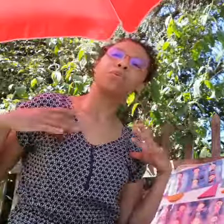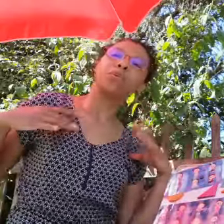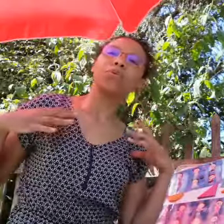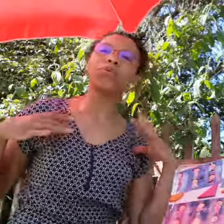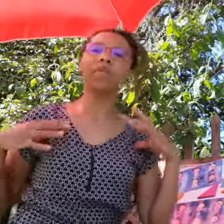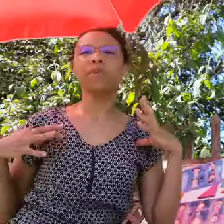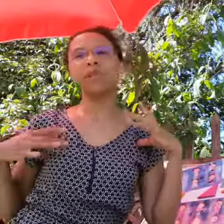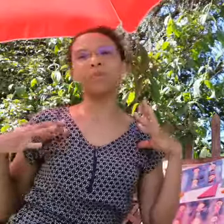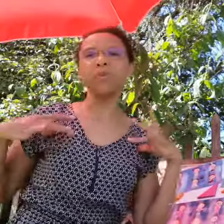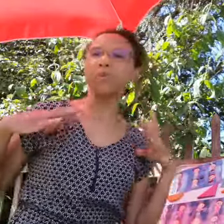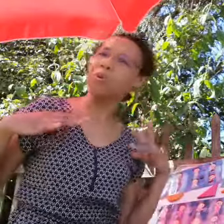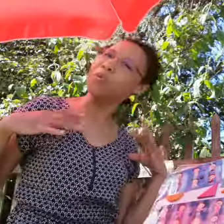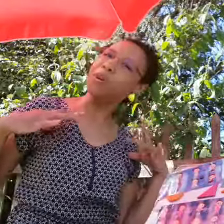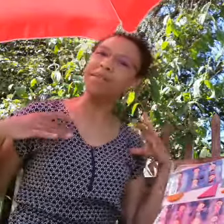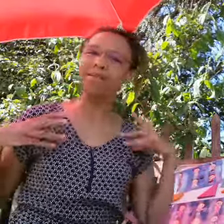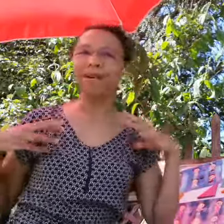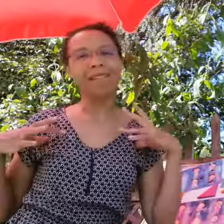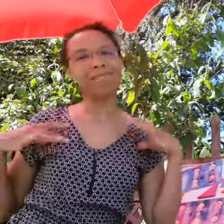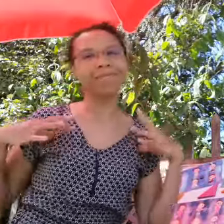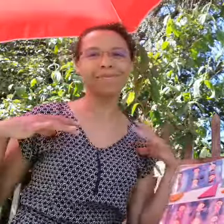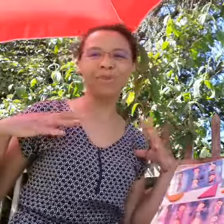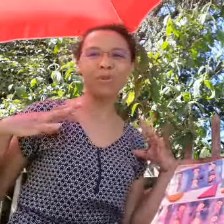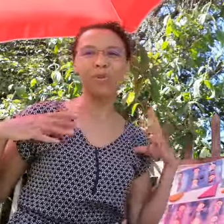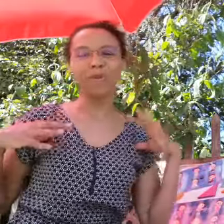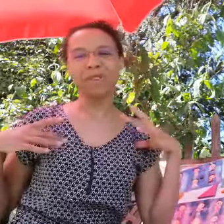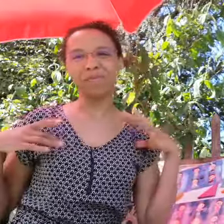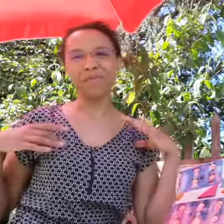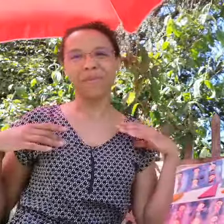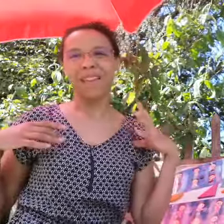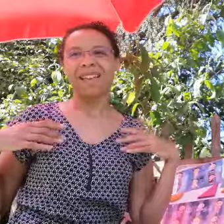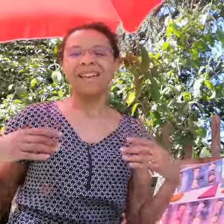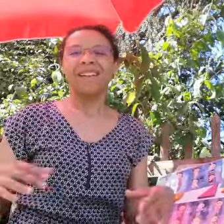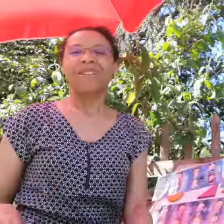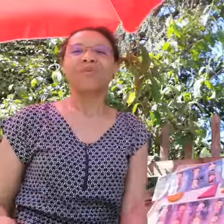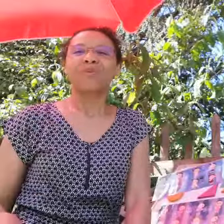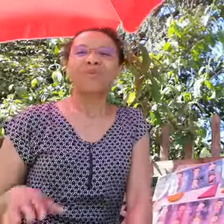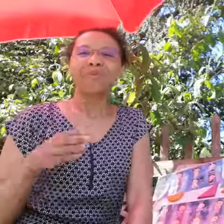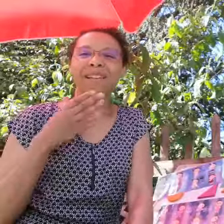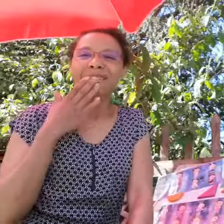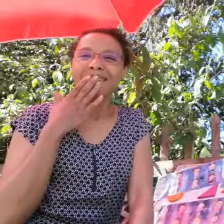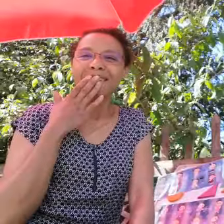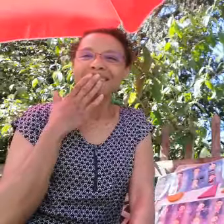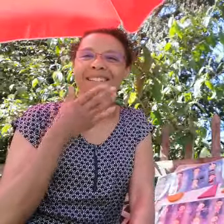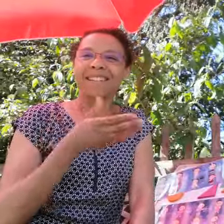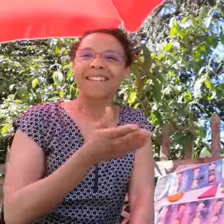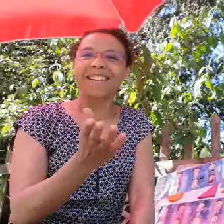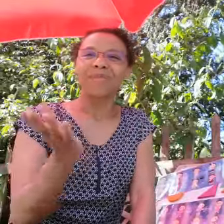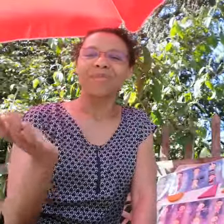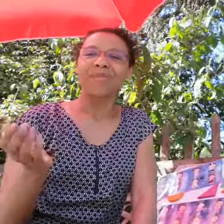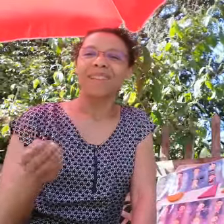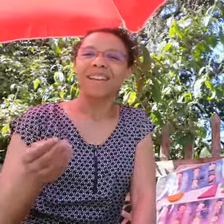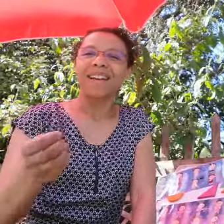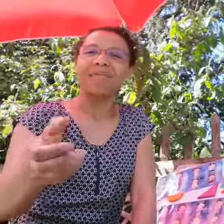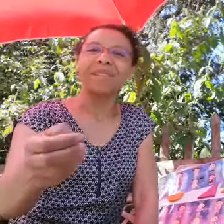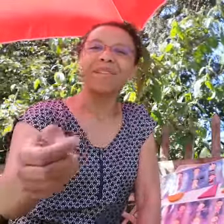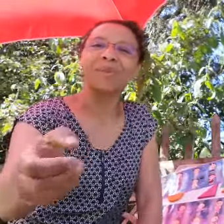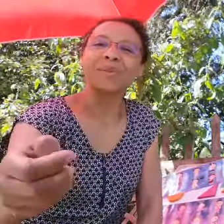bouge un peu les épaules se promener voilà se promener je vous remercie et je vous dis à bientôt bientôt